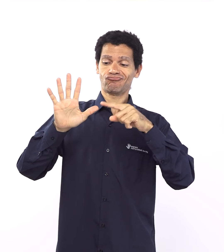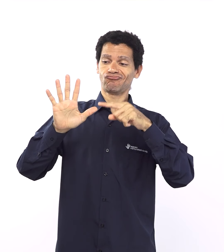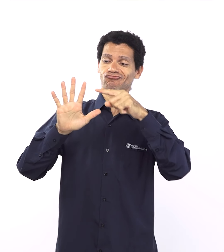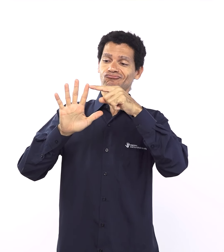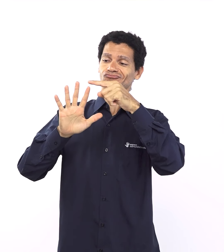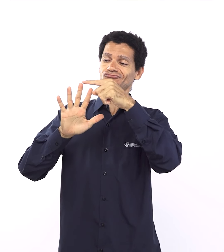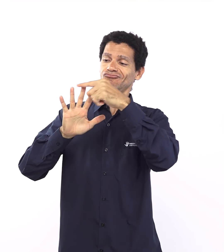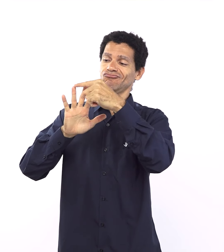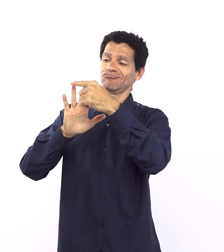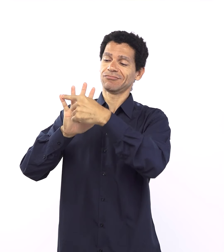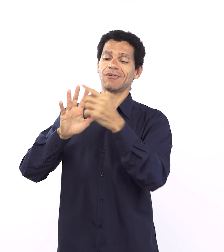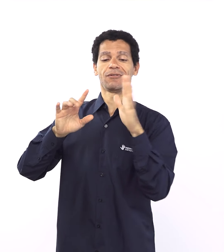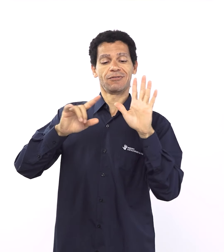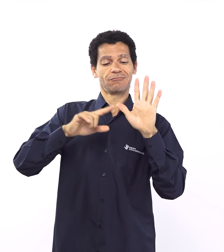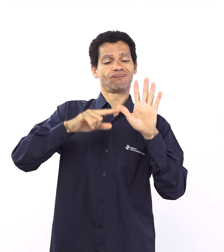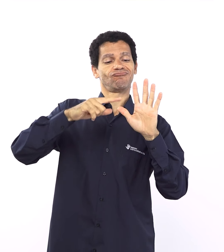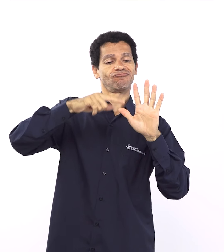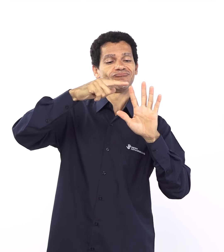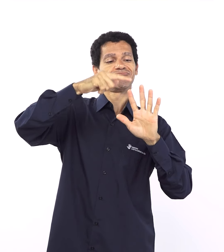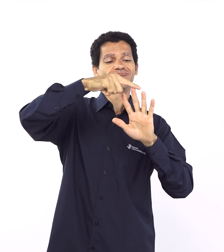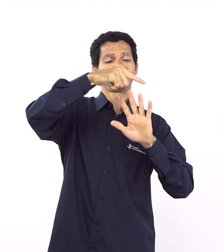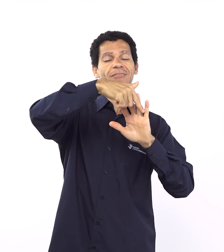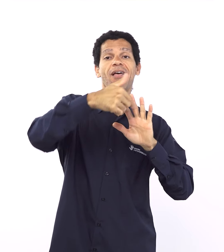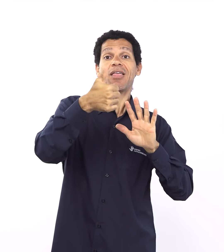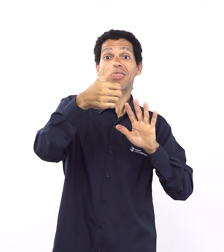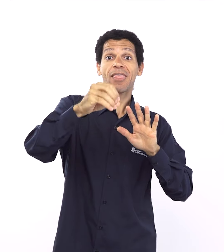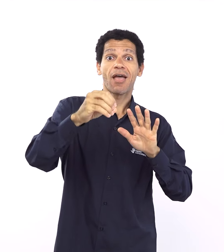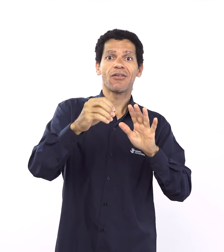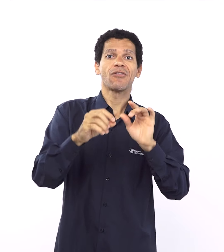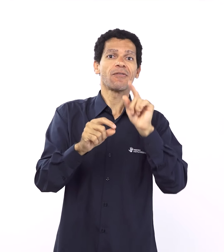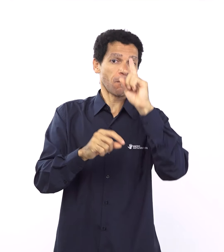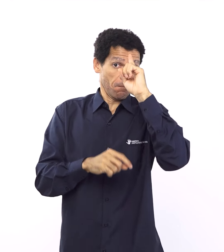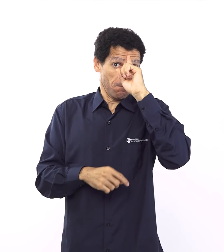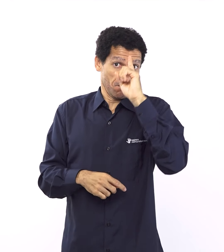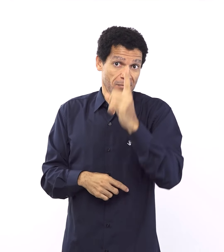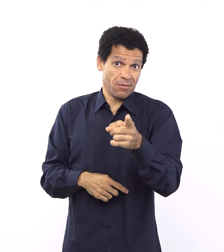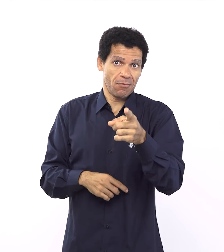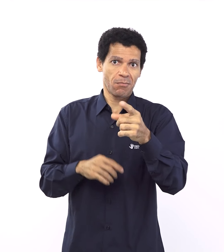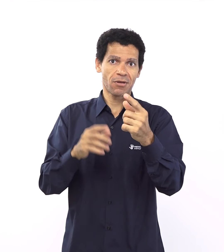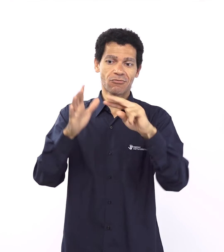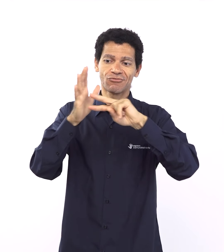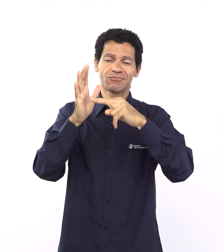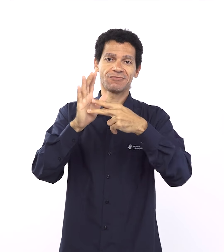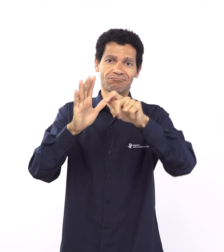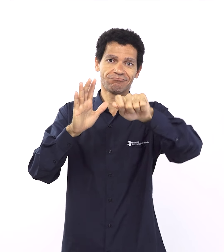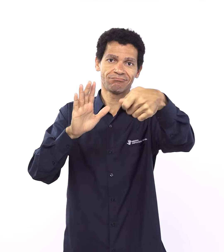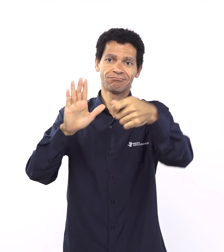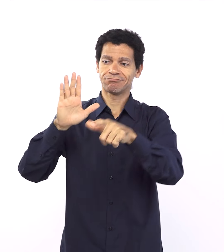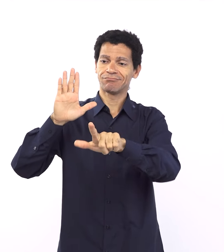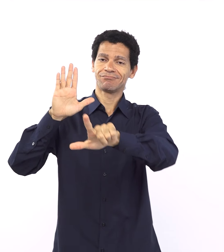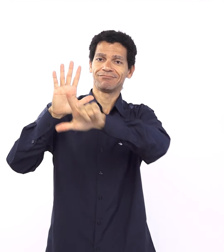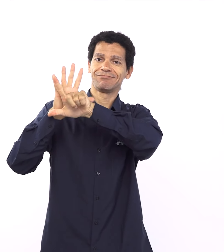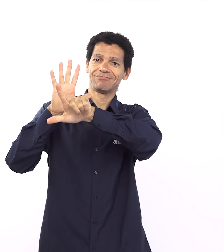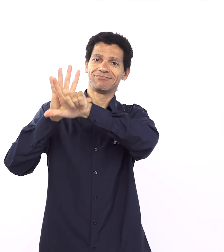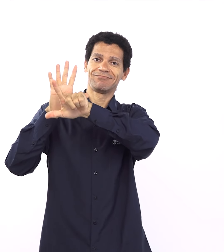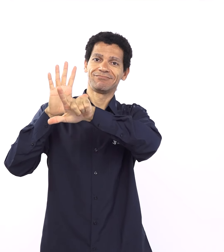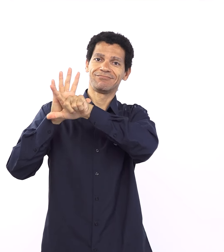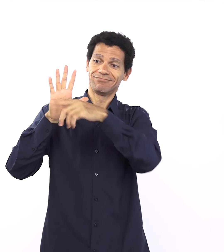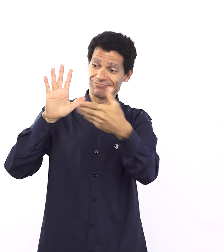liberdade social a lei de Deus é uma garantia de liberdade não é uma lei de restrições é uma garantia de liberdade